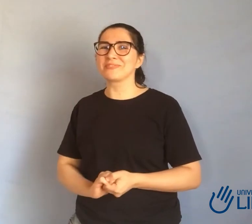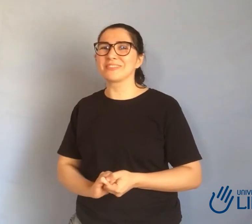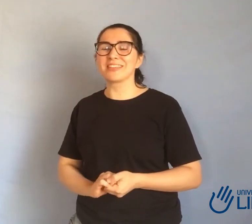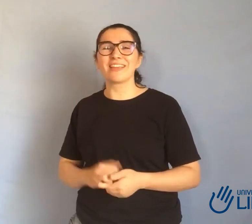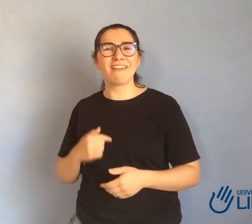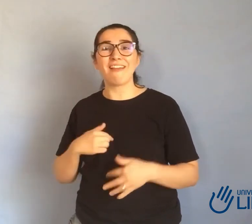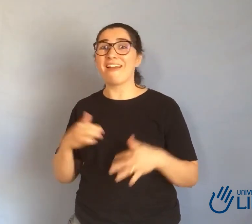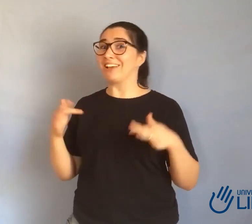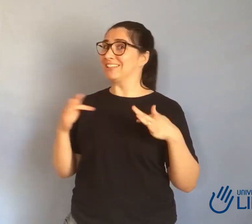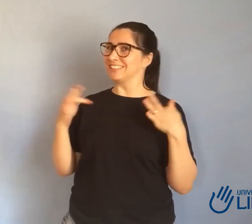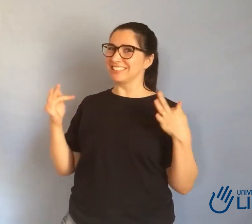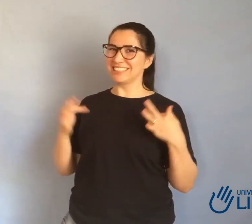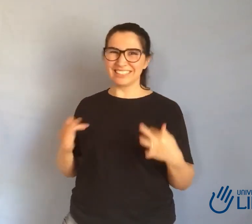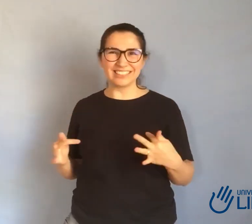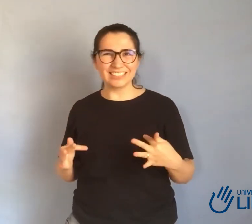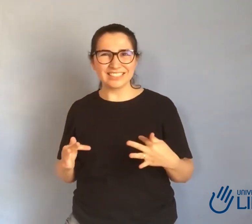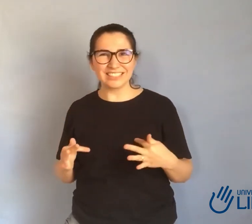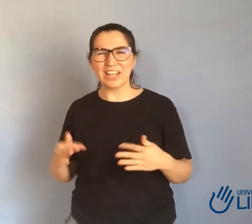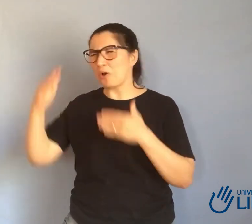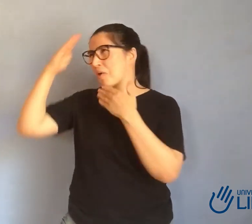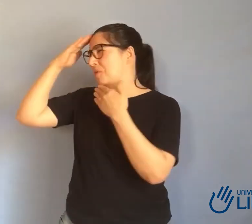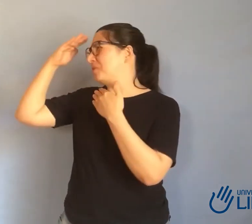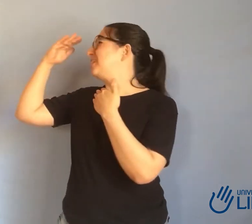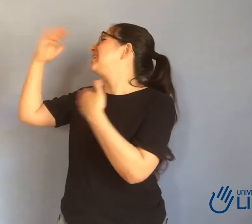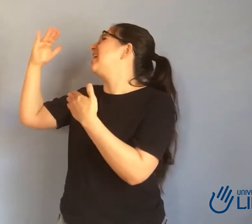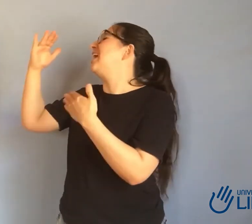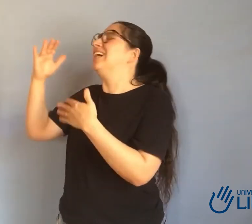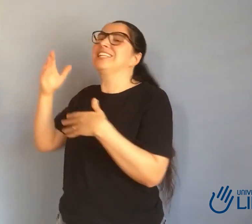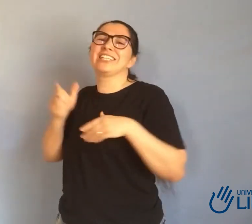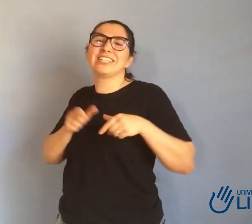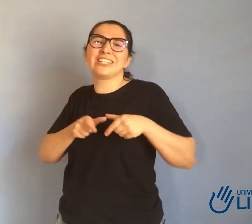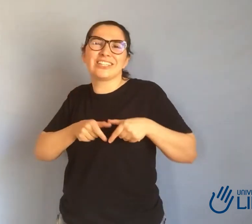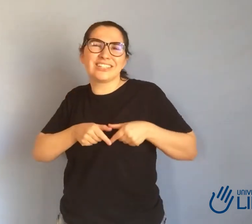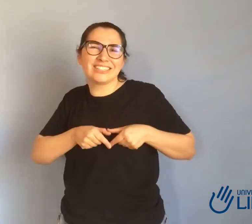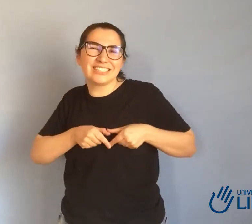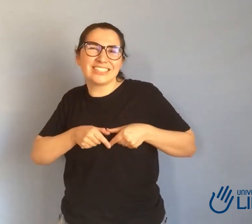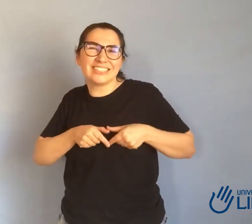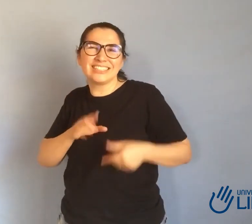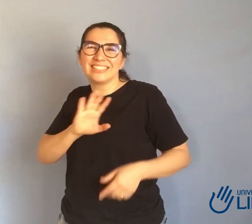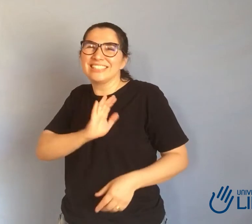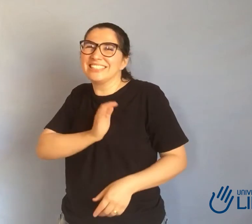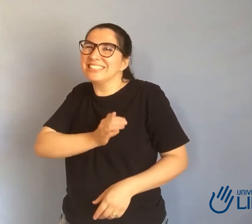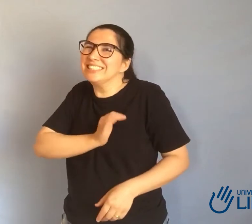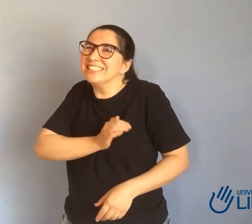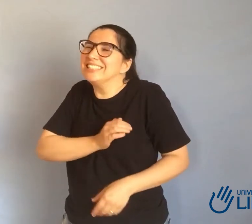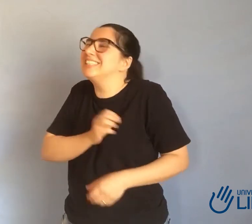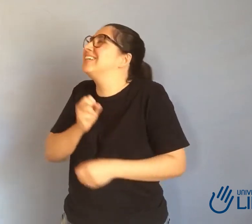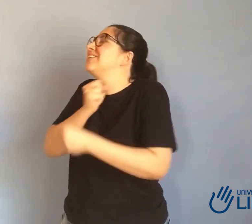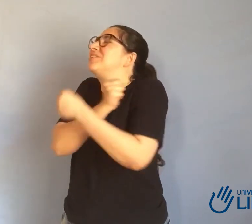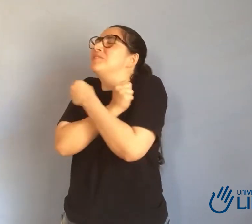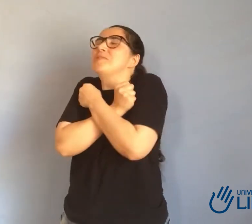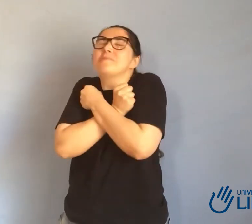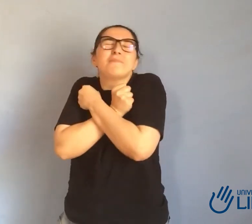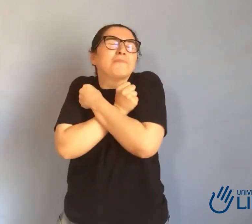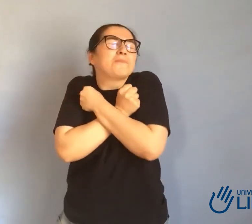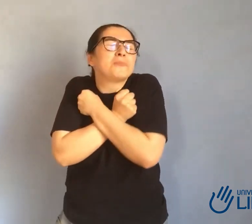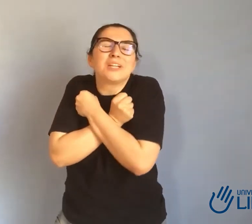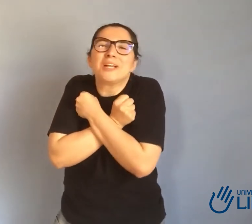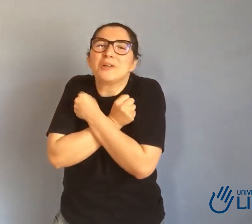eu consigo sinalizar e eu estou assim radiante, é um sonho realizado, sabe? Então assim, muito obrigada professor